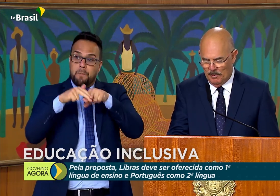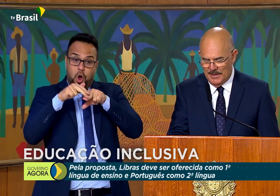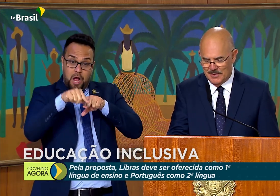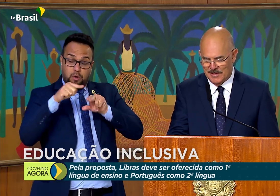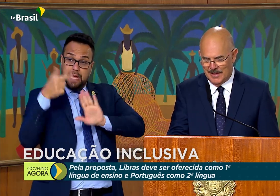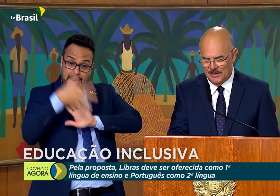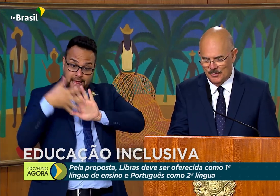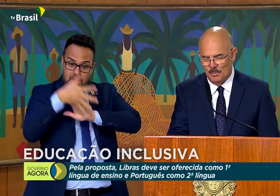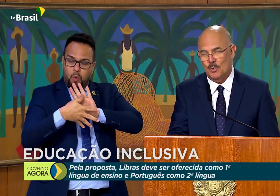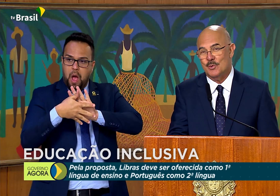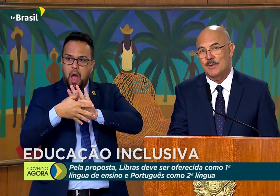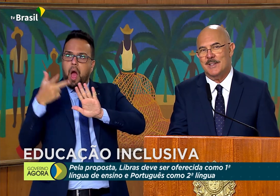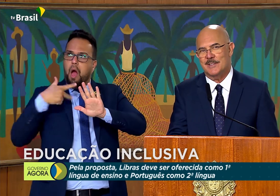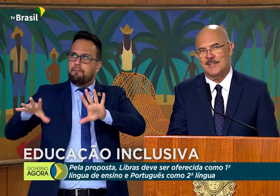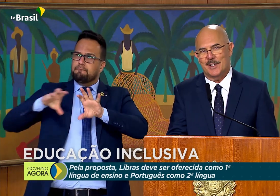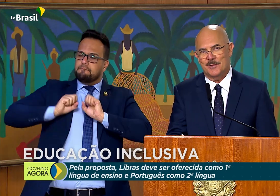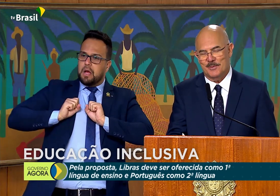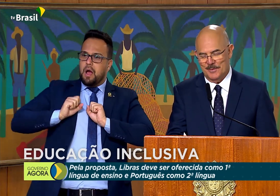aprendizado do português escrito.